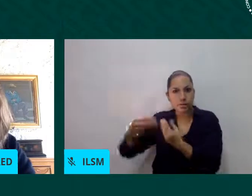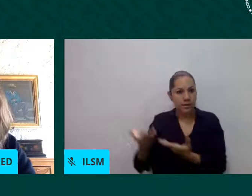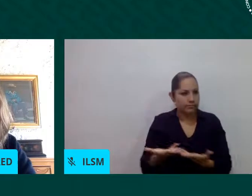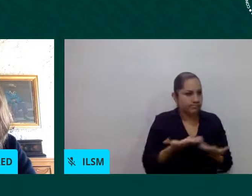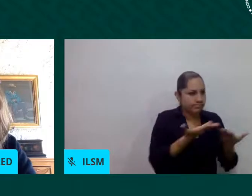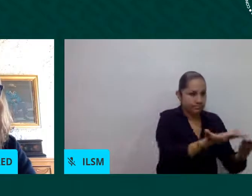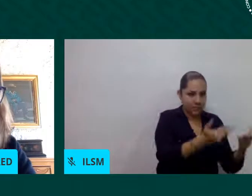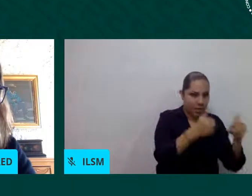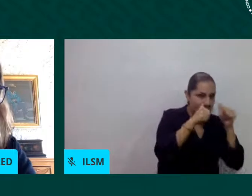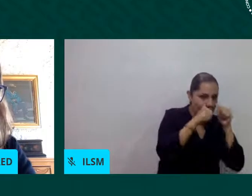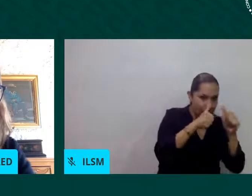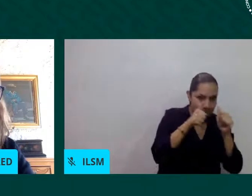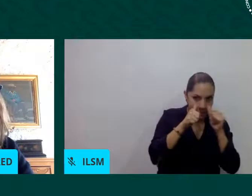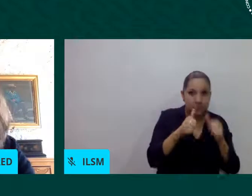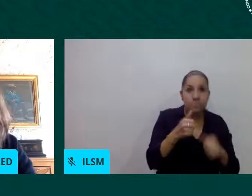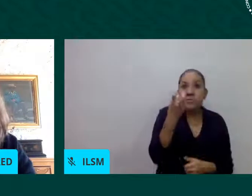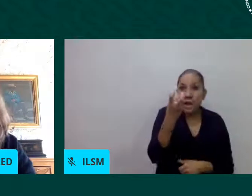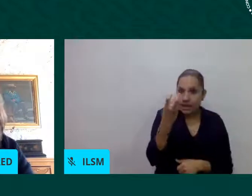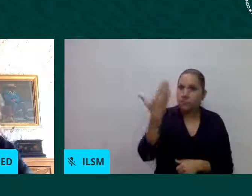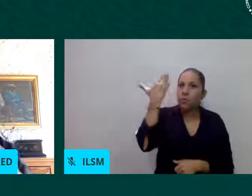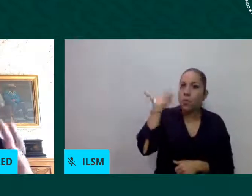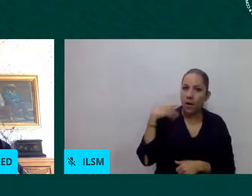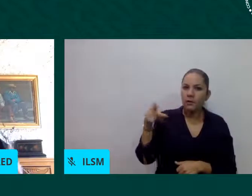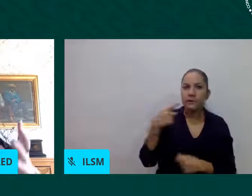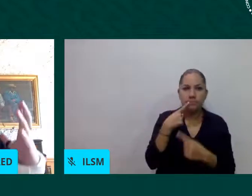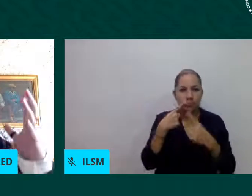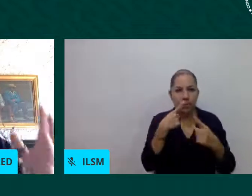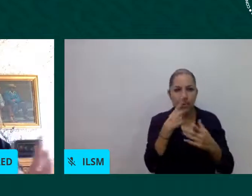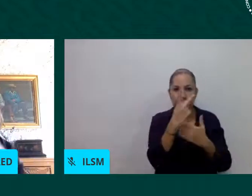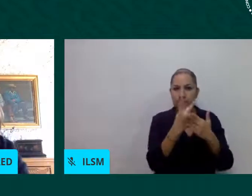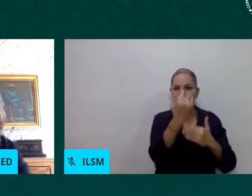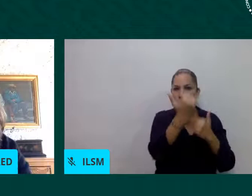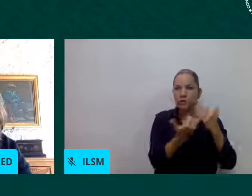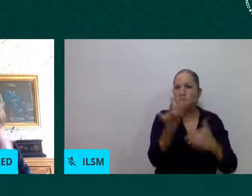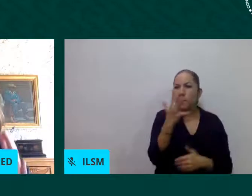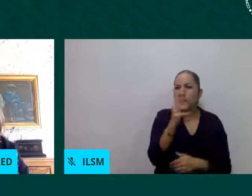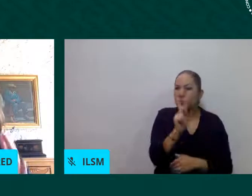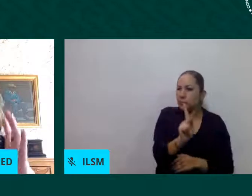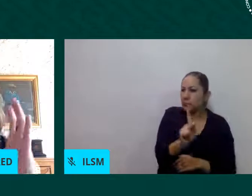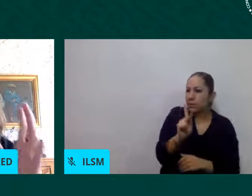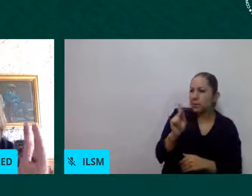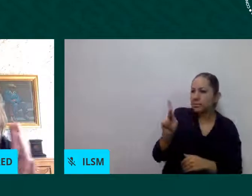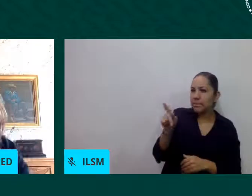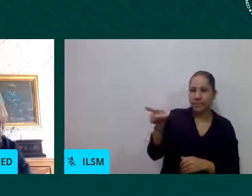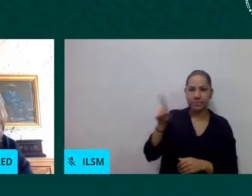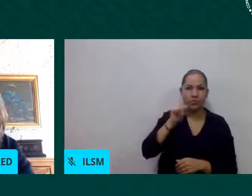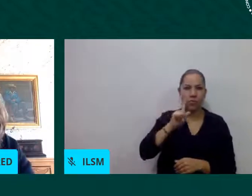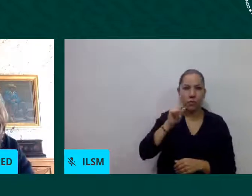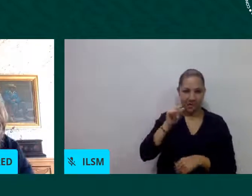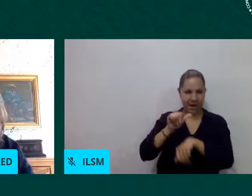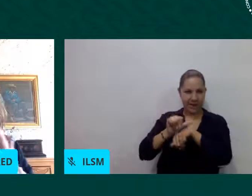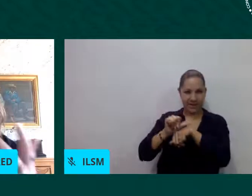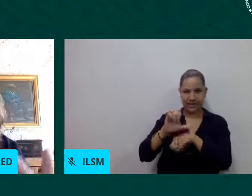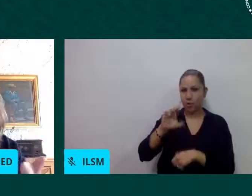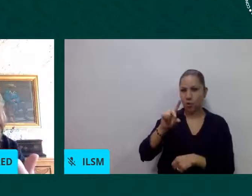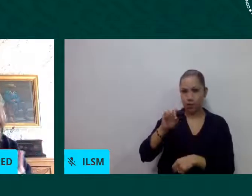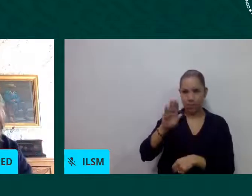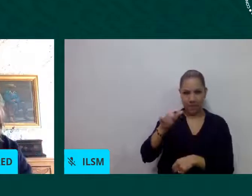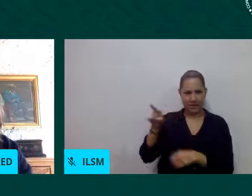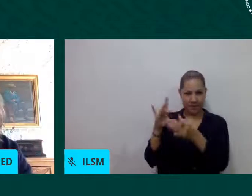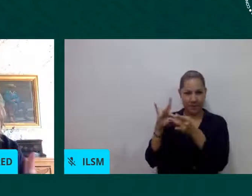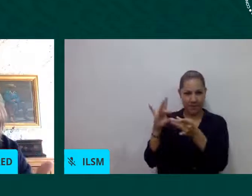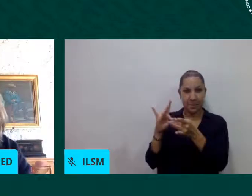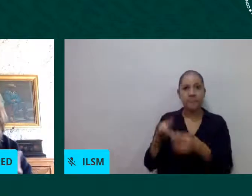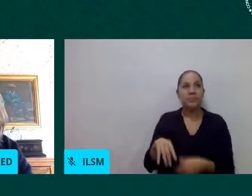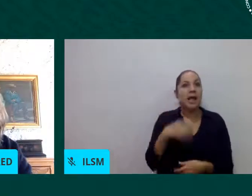mi colega de Córdoba un one stop shop en donde todas las personas migrantes pudieran acudir digamos a obtener